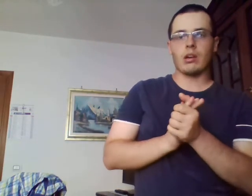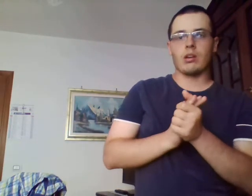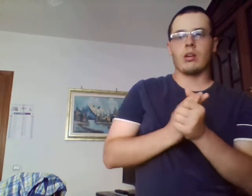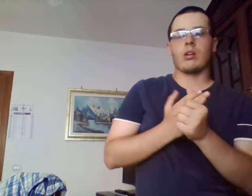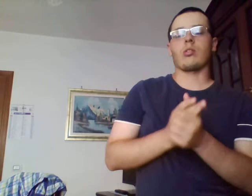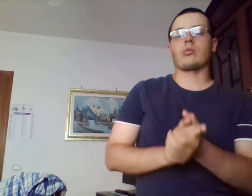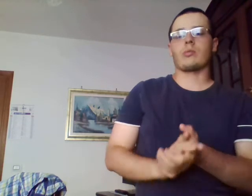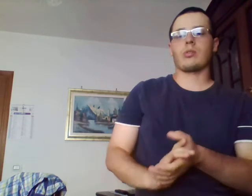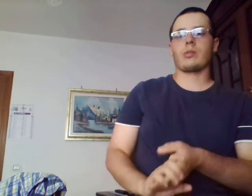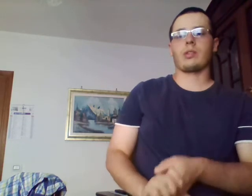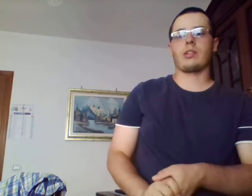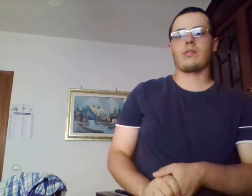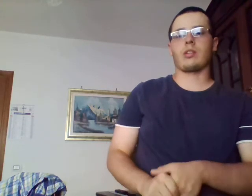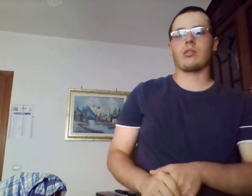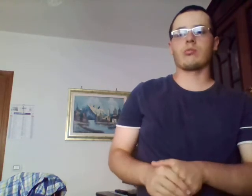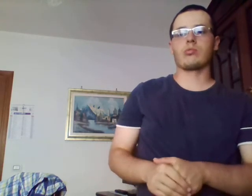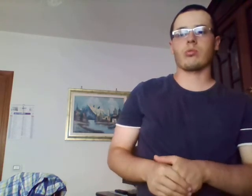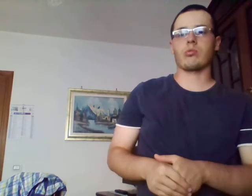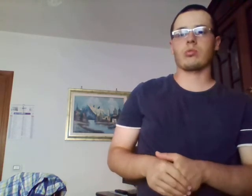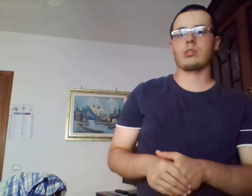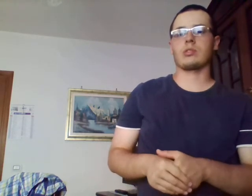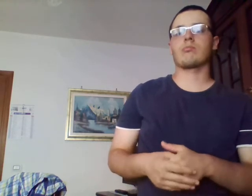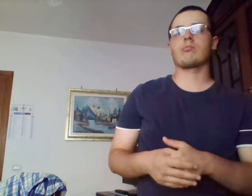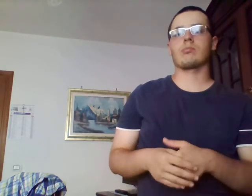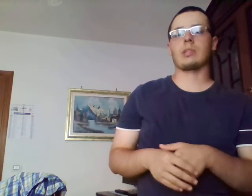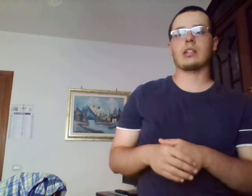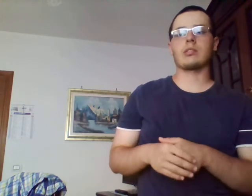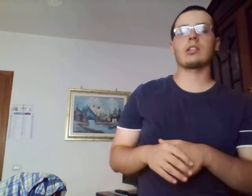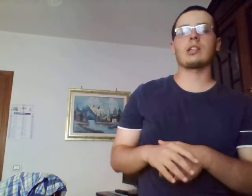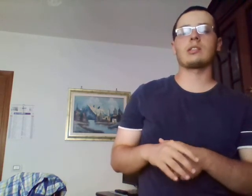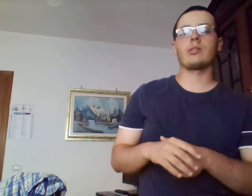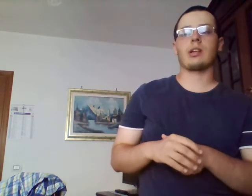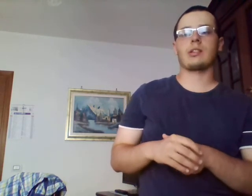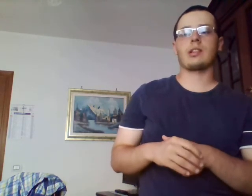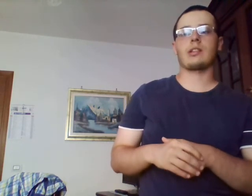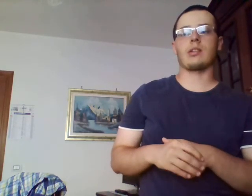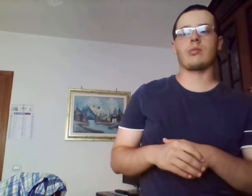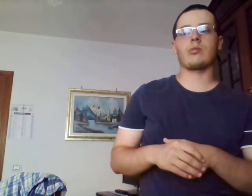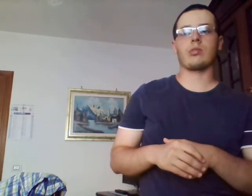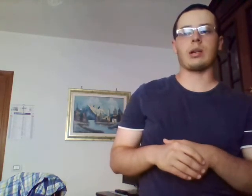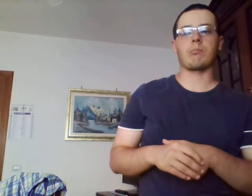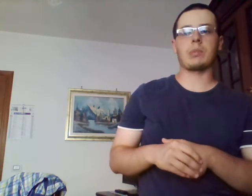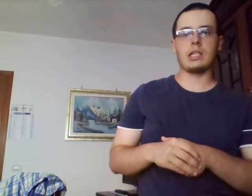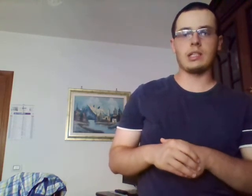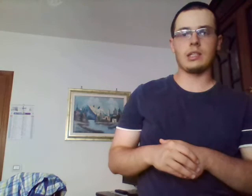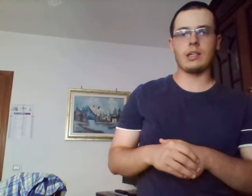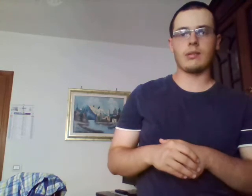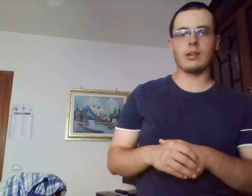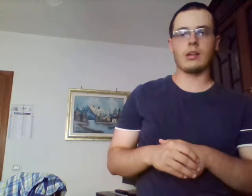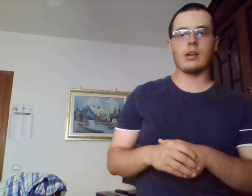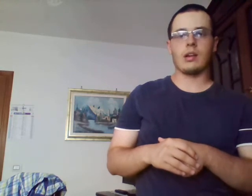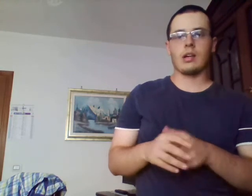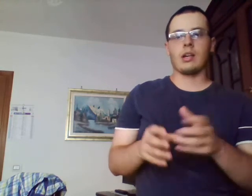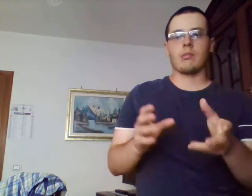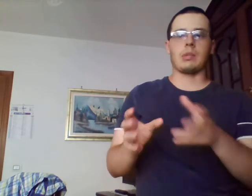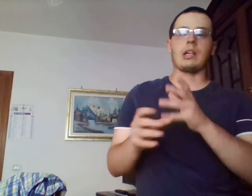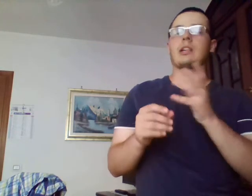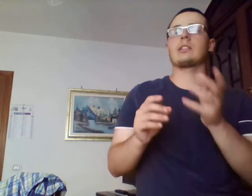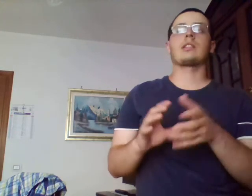o non so se ne farò uno sul, credo che alle 17 in gioco a Brindisi, ma se